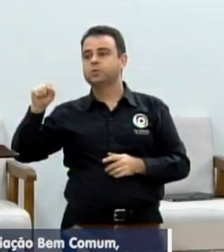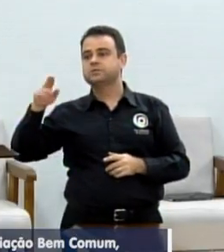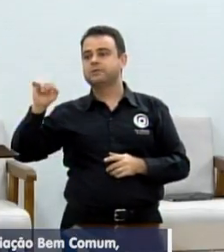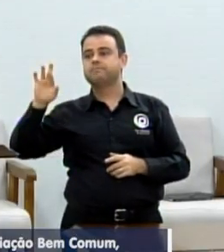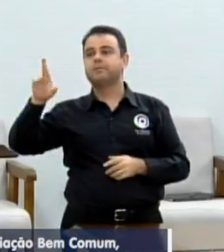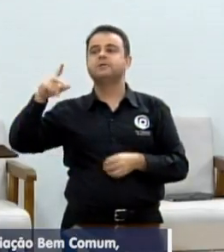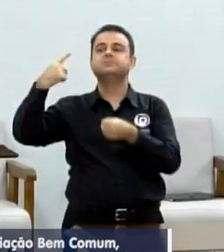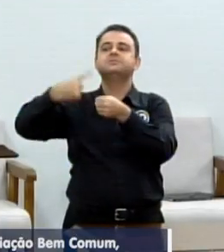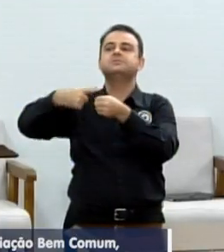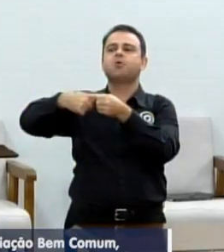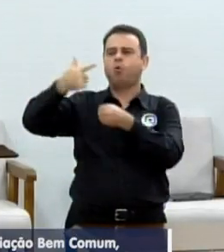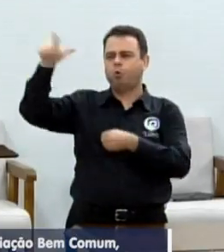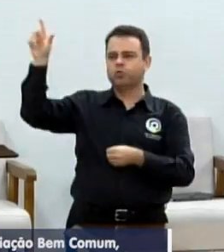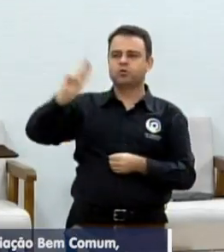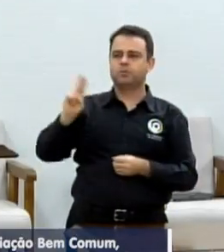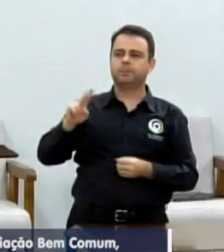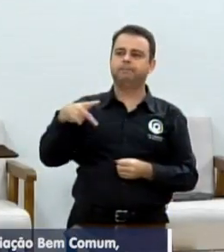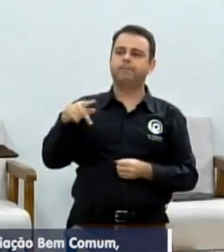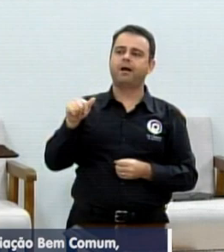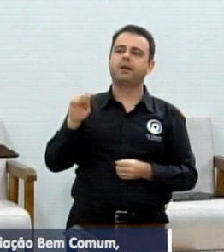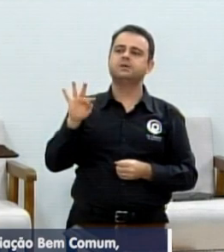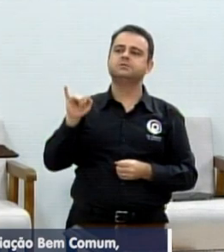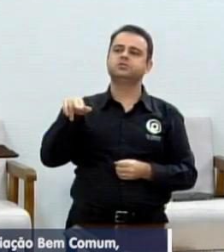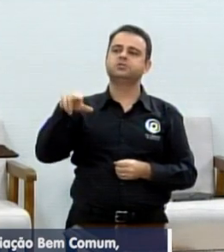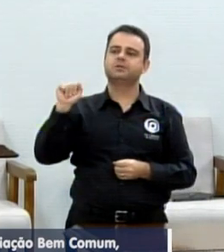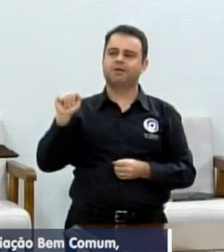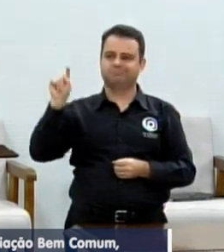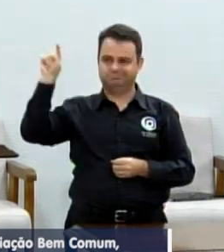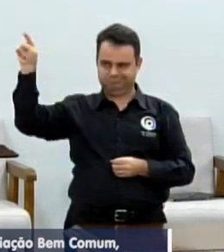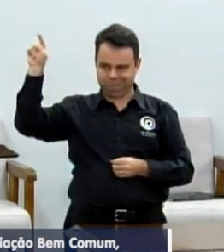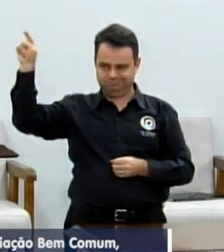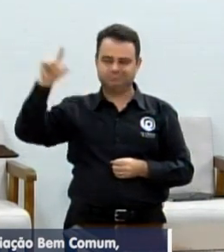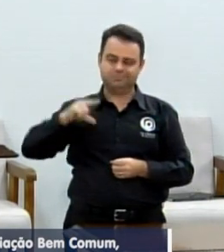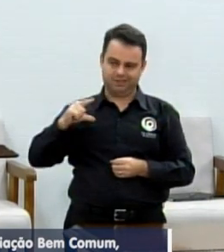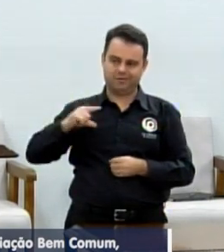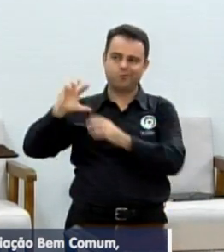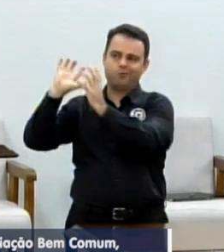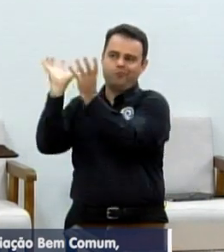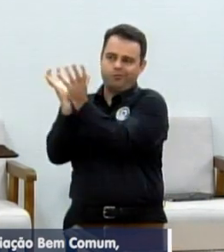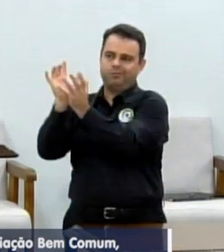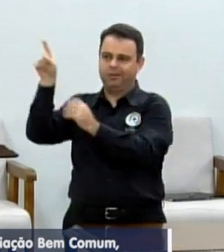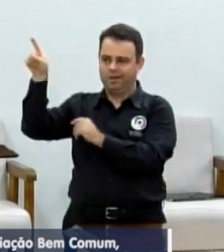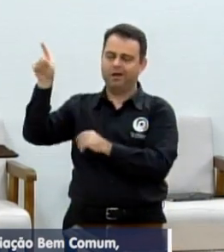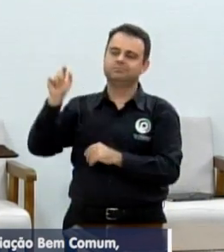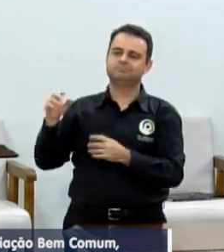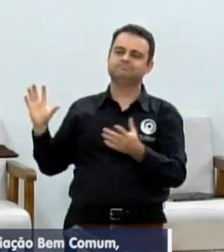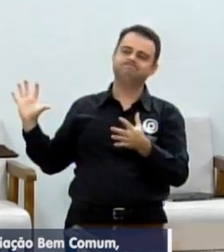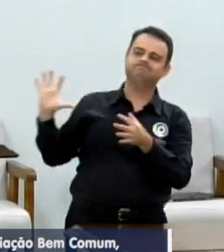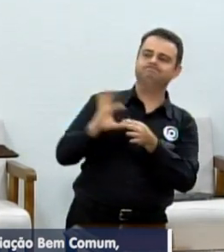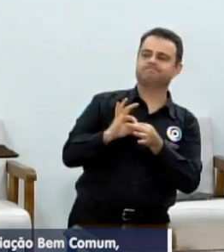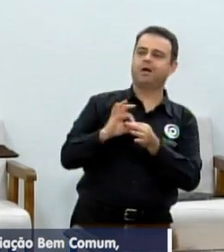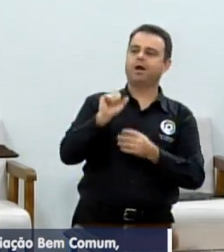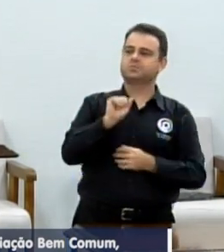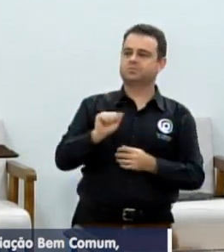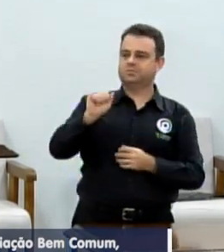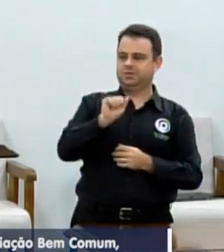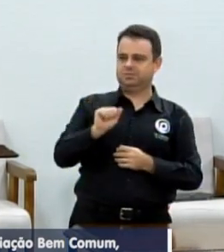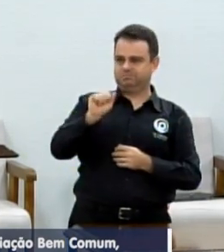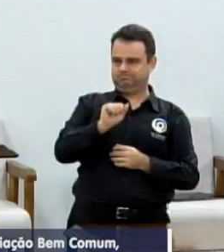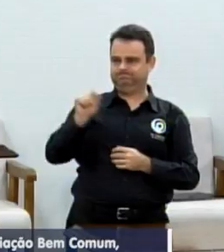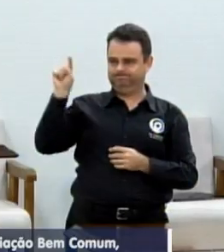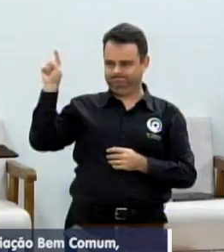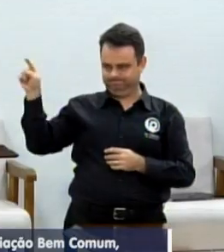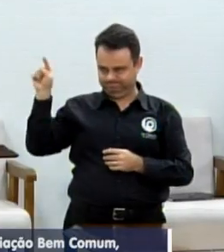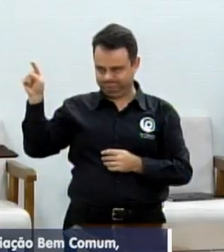onde o juiz da cidade, sabendo do nosso trabalho, nos convidou a fazer.